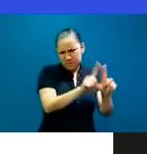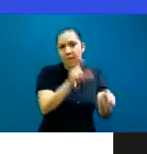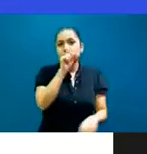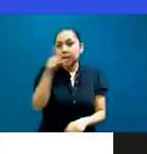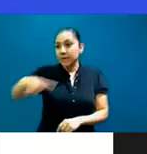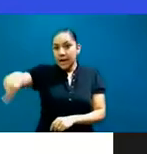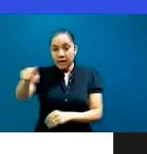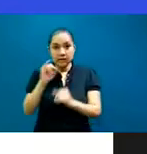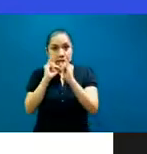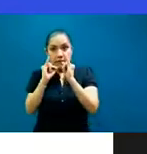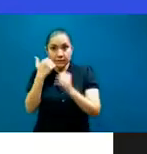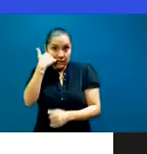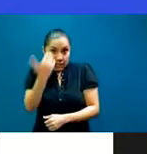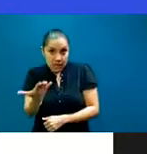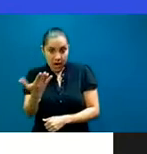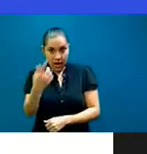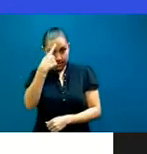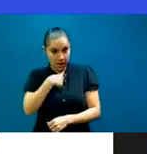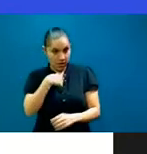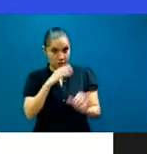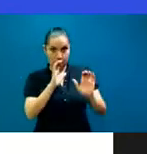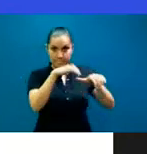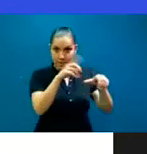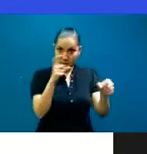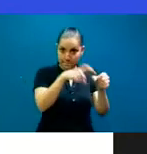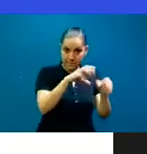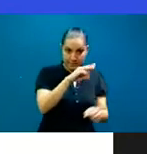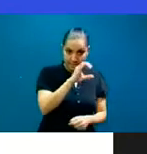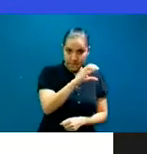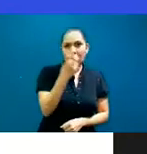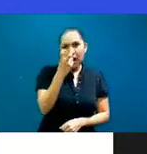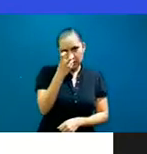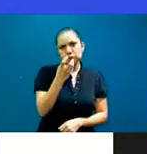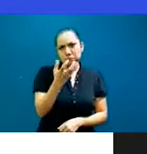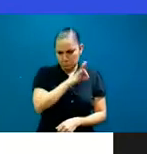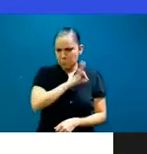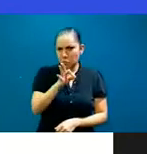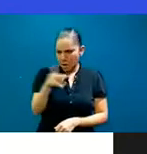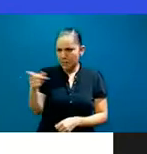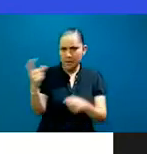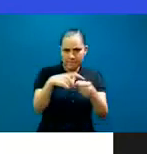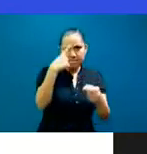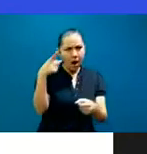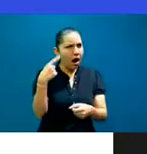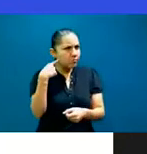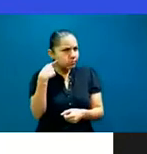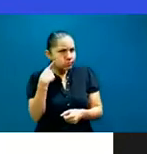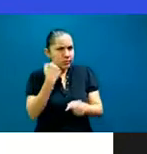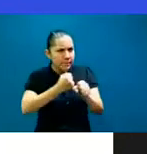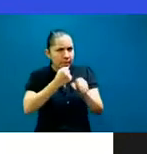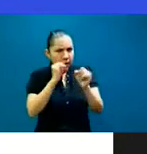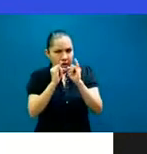Y de esos tenemos 14 registrados hasta el día de ayer. ¡Qué maravilla! Y eso de verdad que es todo un récord, ¿no? Nosotros hemos